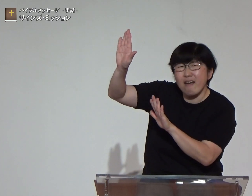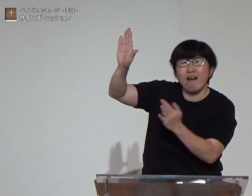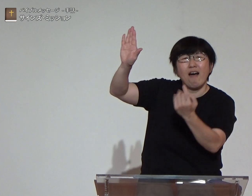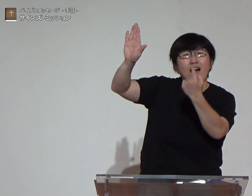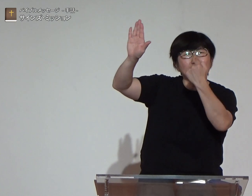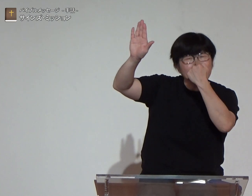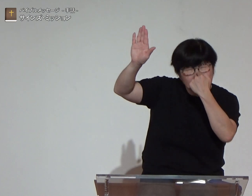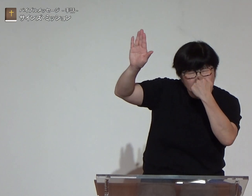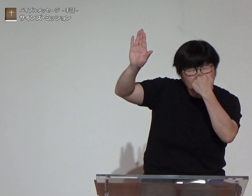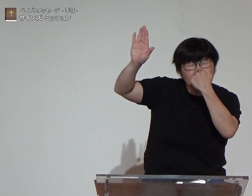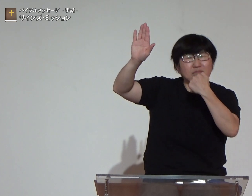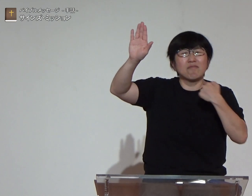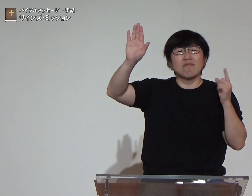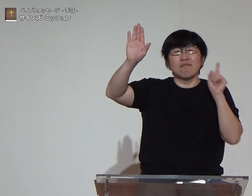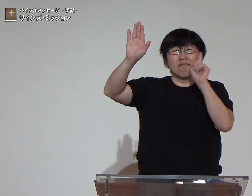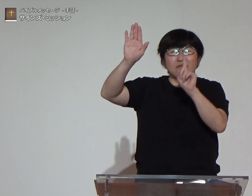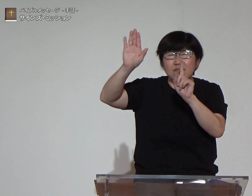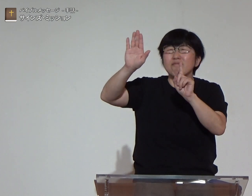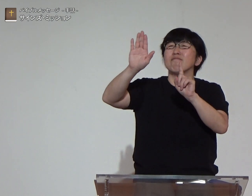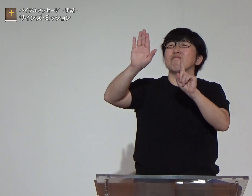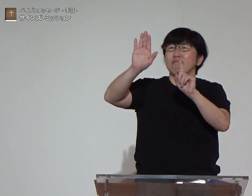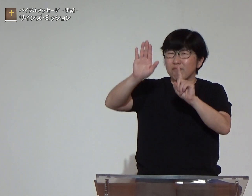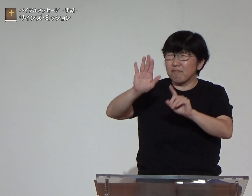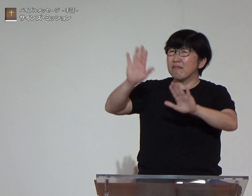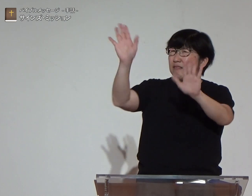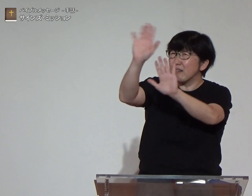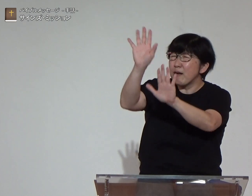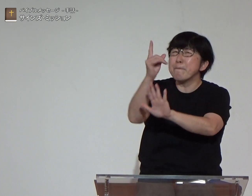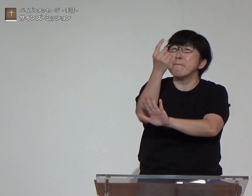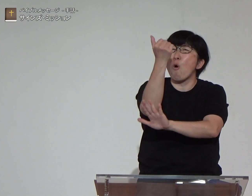待ってくださいどうかもう少し